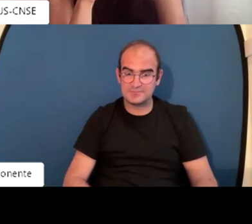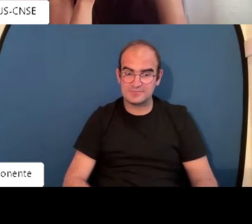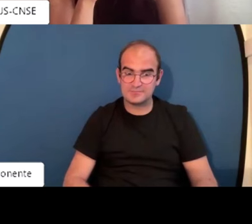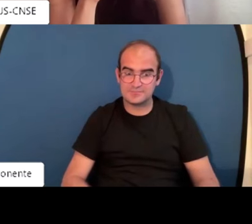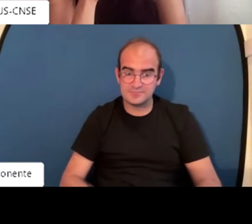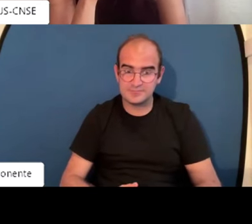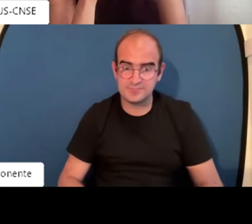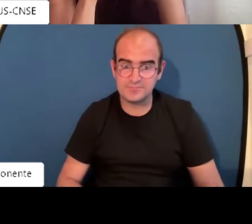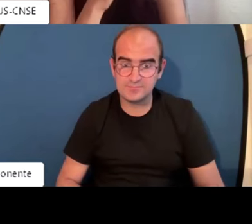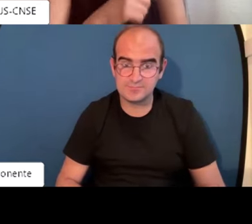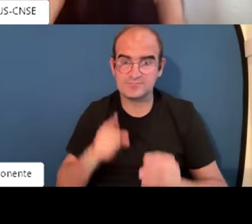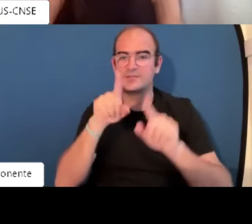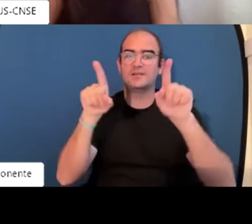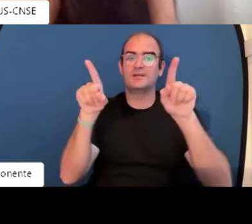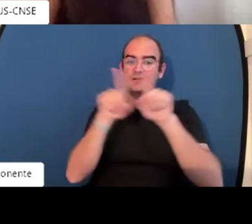profesional